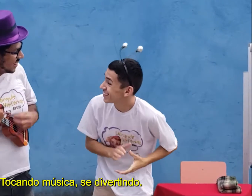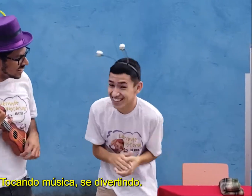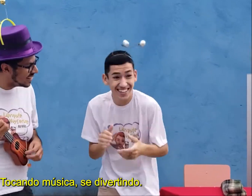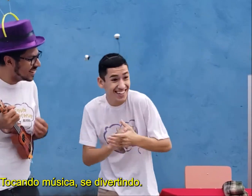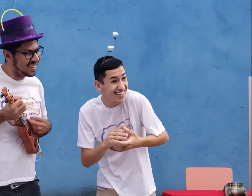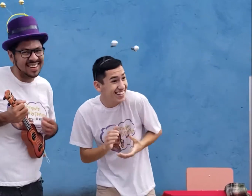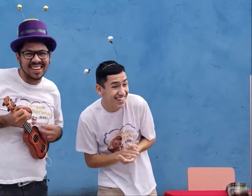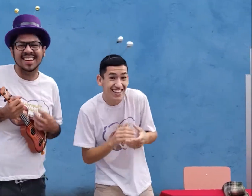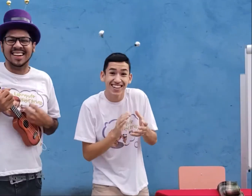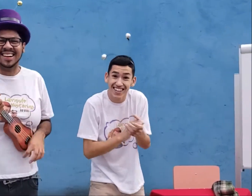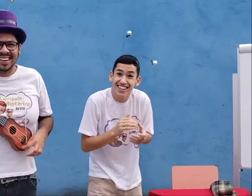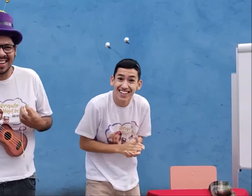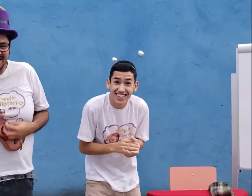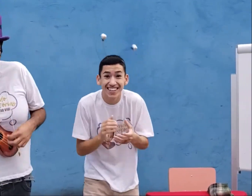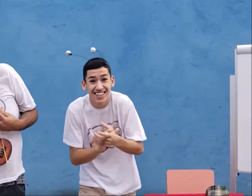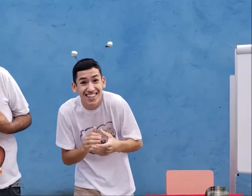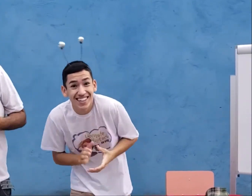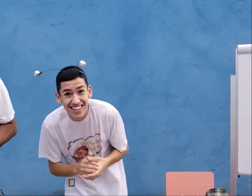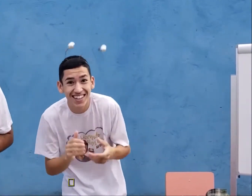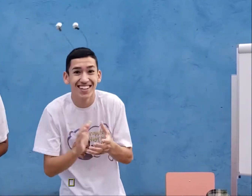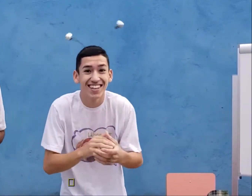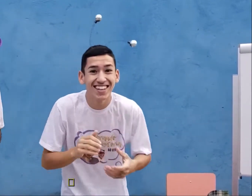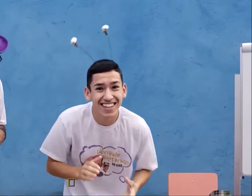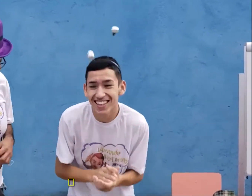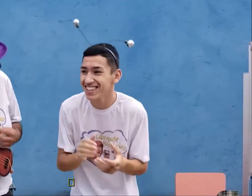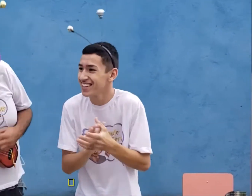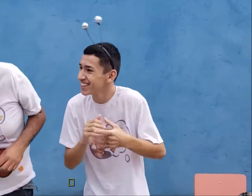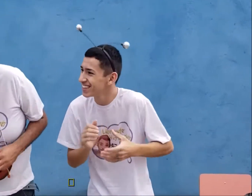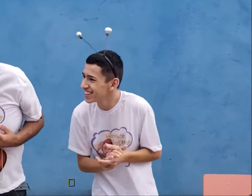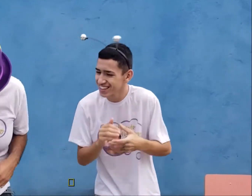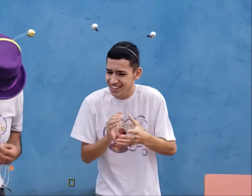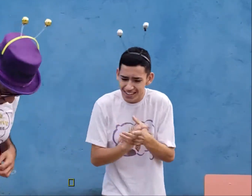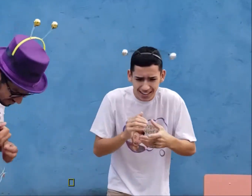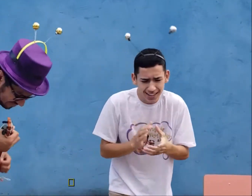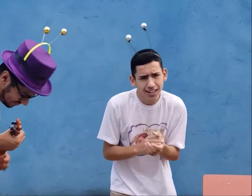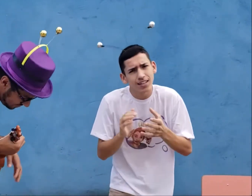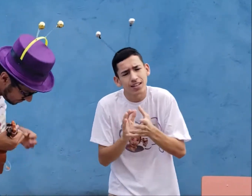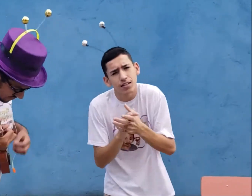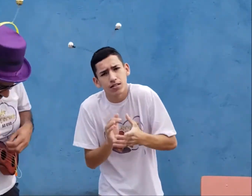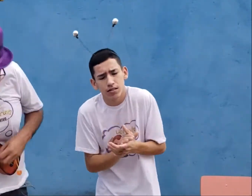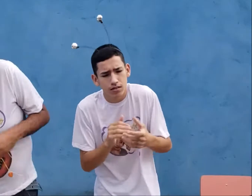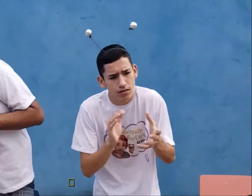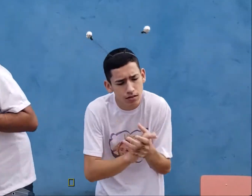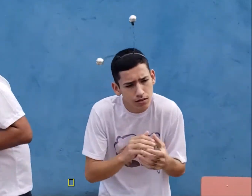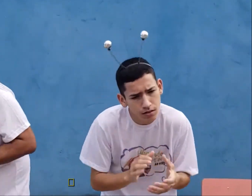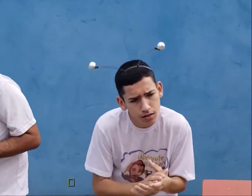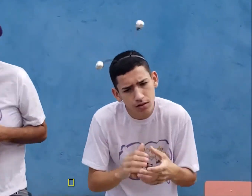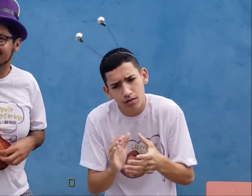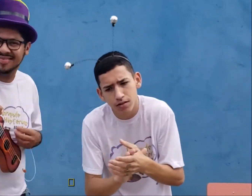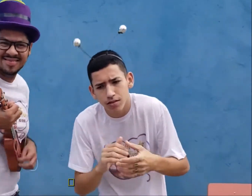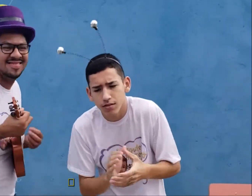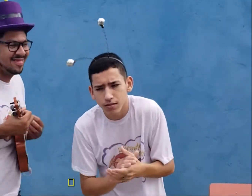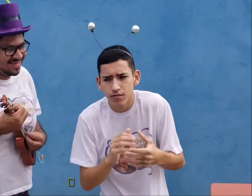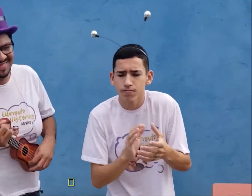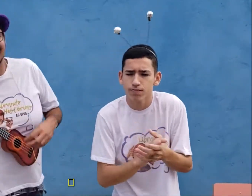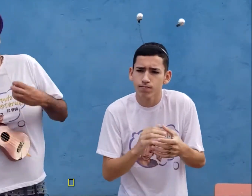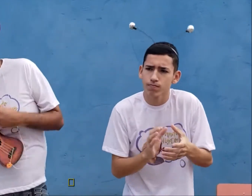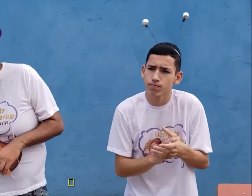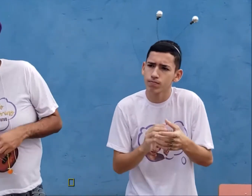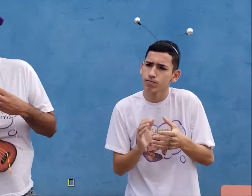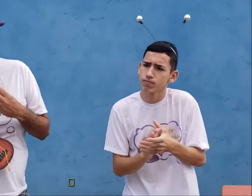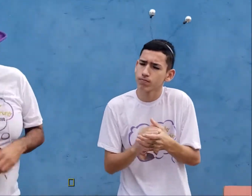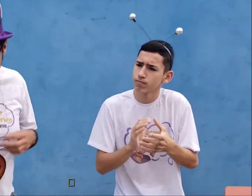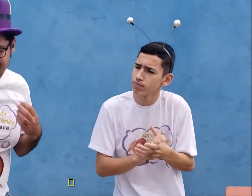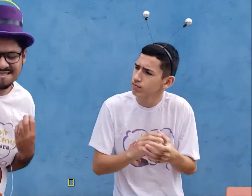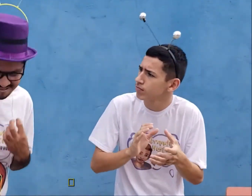divertindo. Né? Os dois sorrim e dançam alegremente. Pedro franja a testa, preocupado.